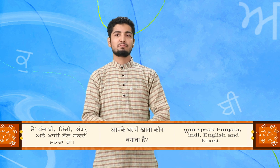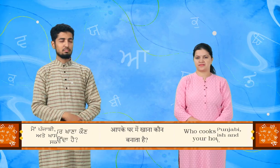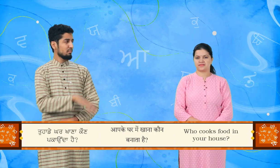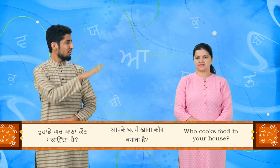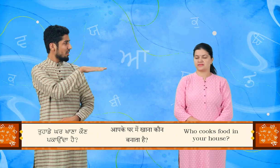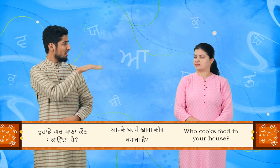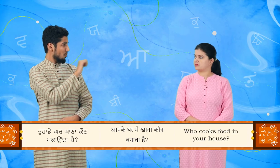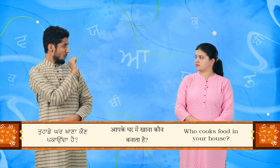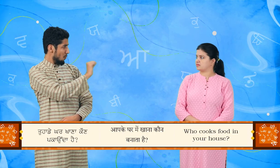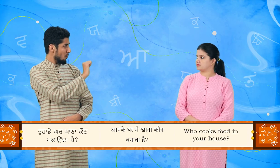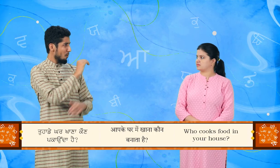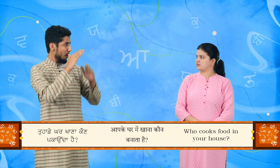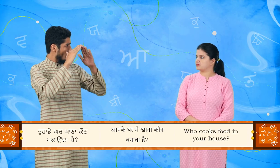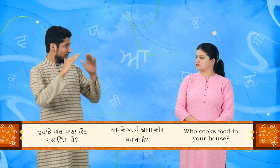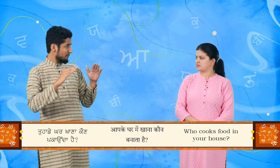तोड़े कर खाना कौन पकौन दा है?